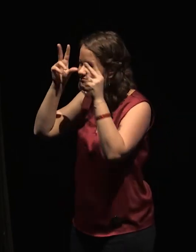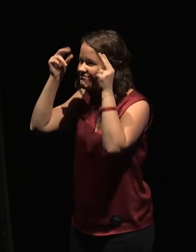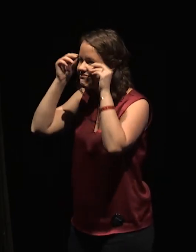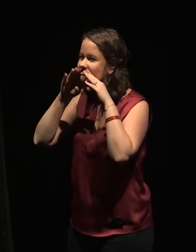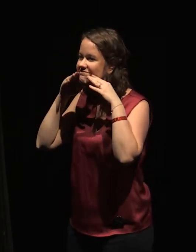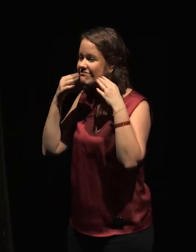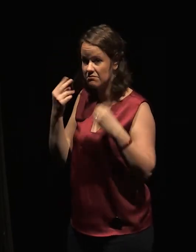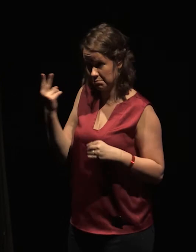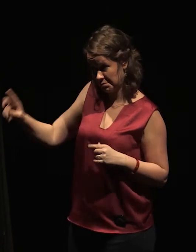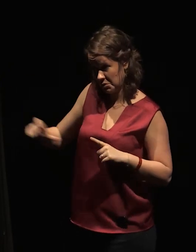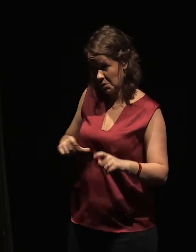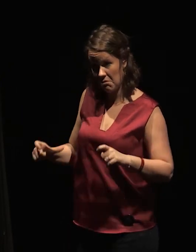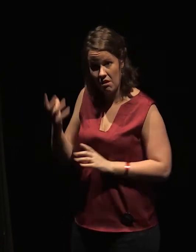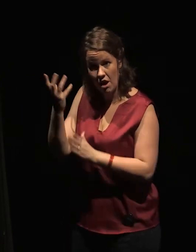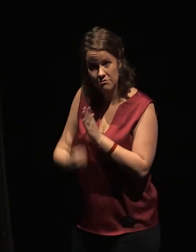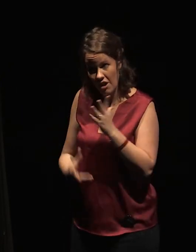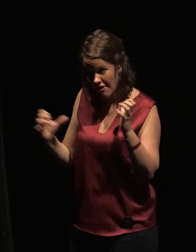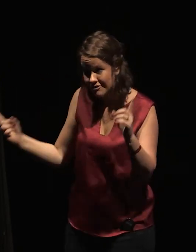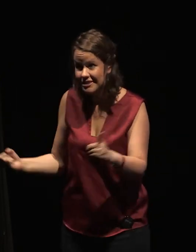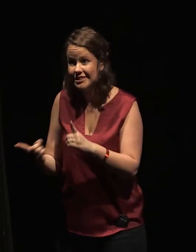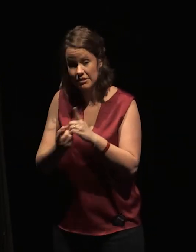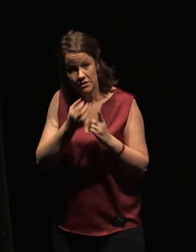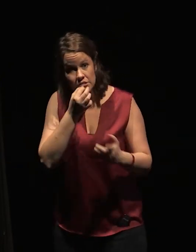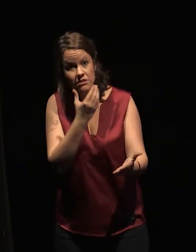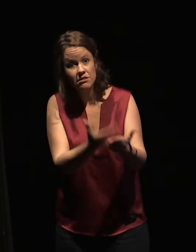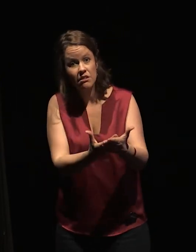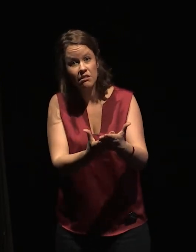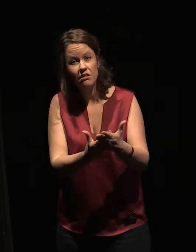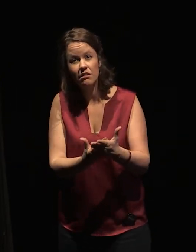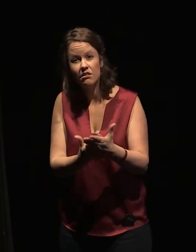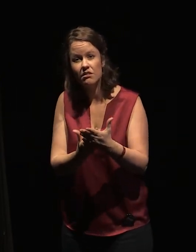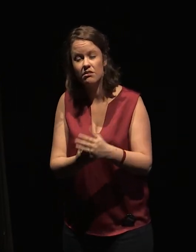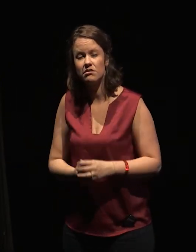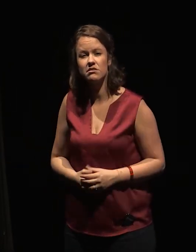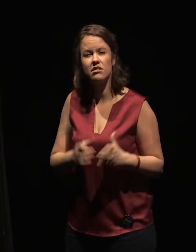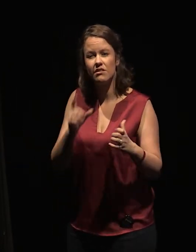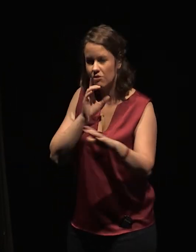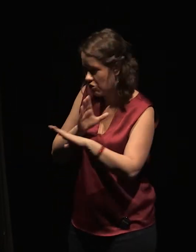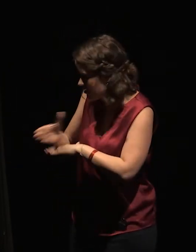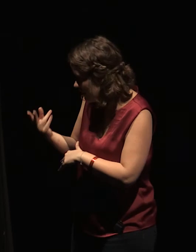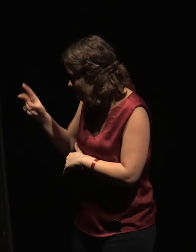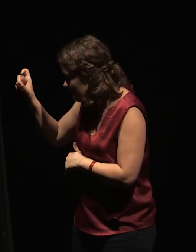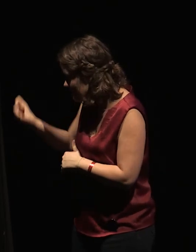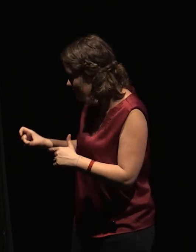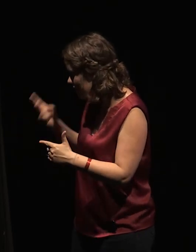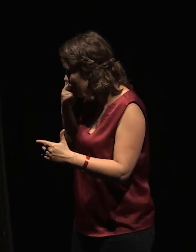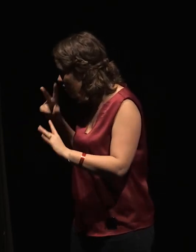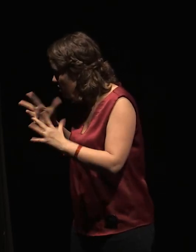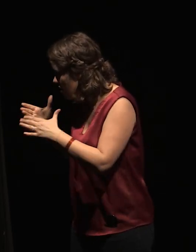absent qui souhaite lui rendre visite, rien que pour traverser son miroir et voir son secret, voir comment, à sa